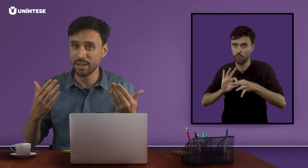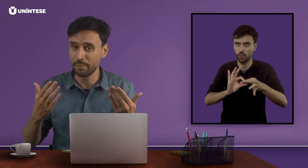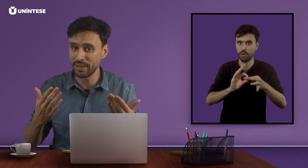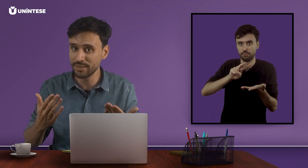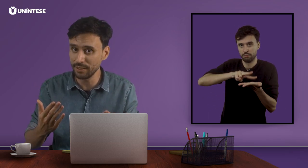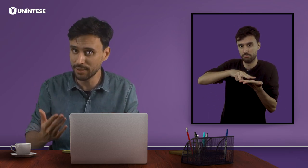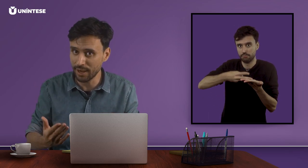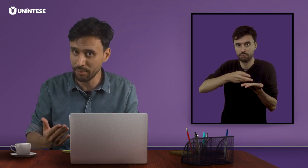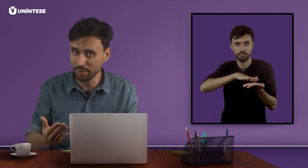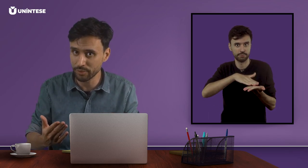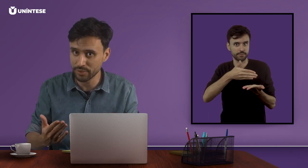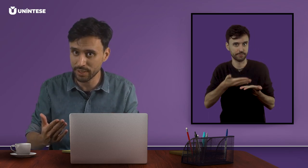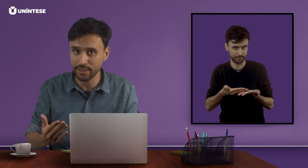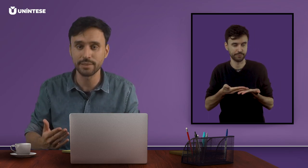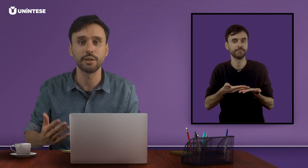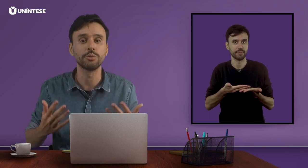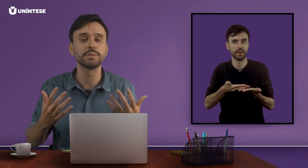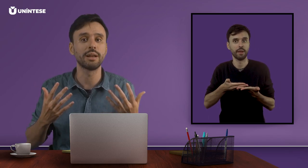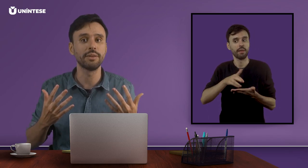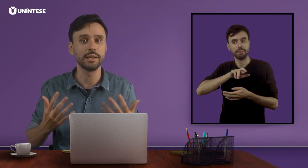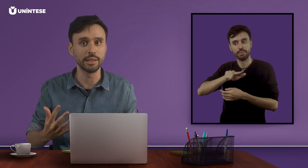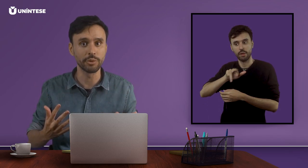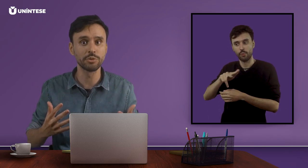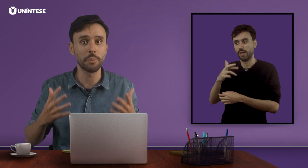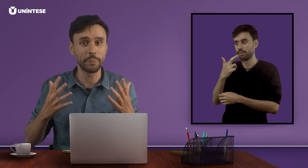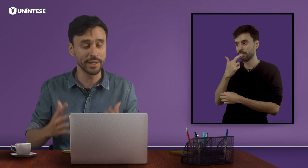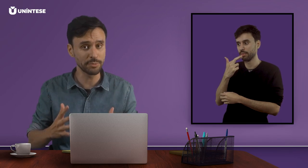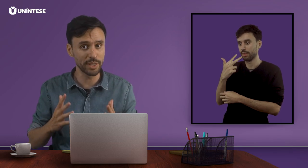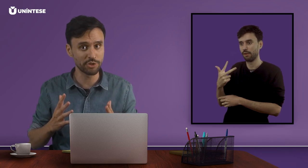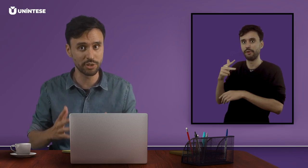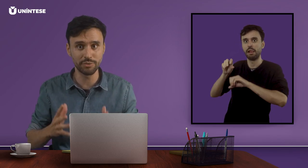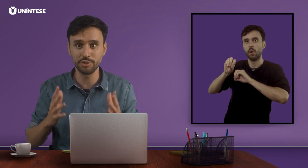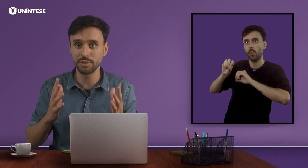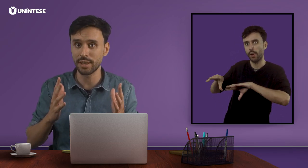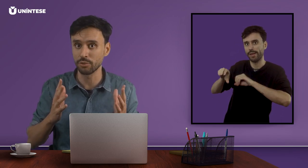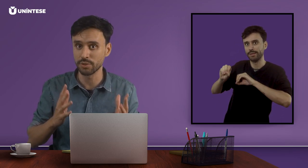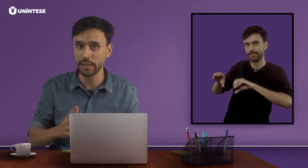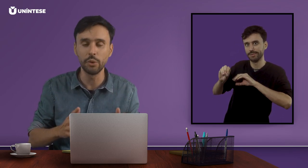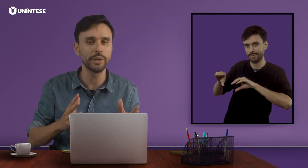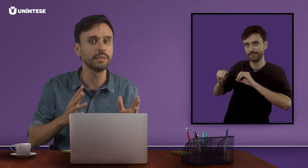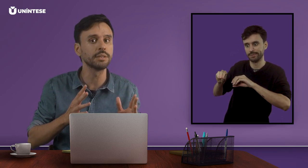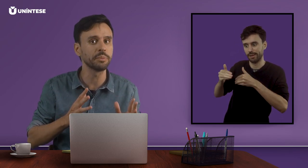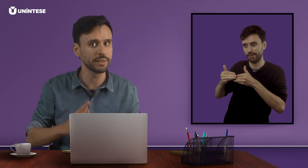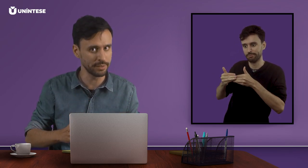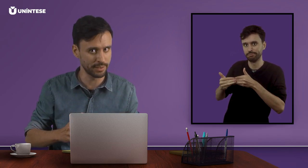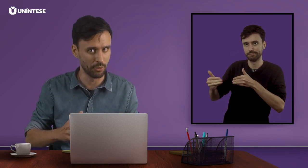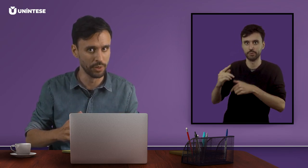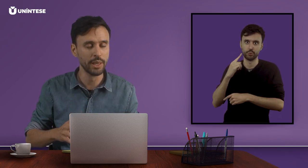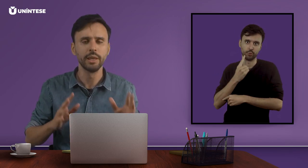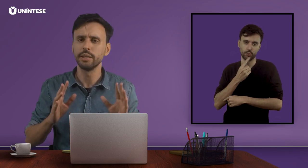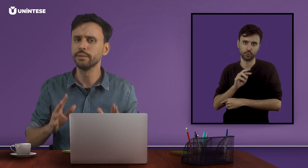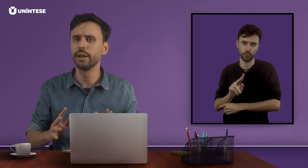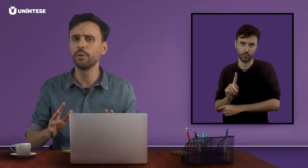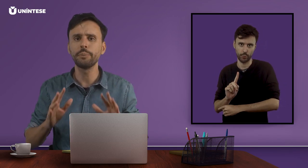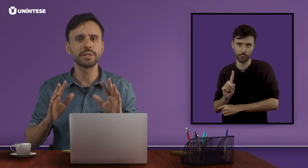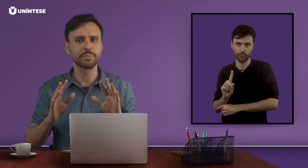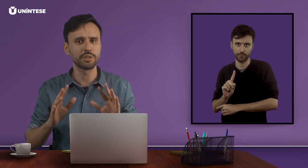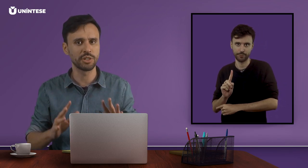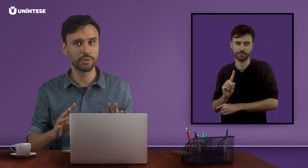apresentar para vocês o trava-línguas numa perspectiva de tradução e interpretação, e não a perspectiva